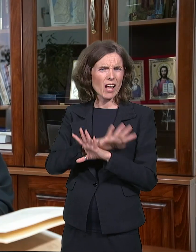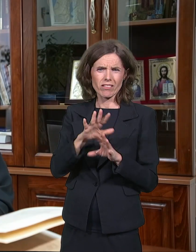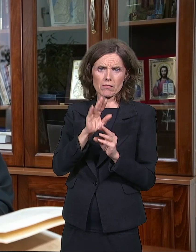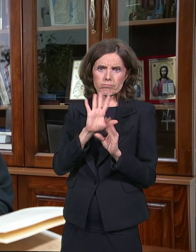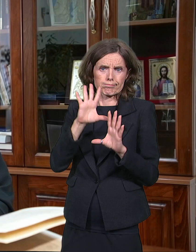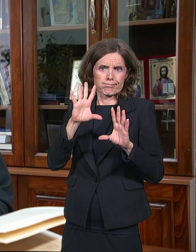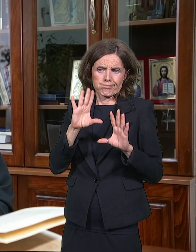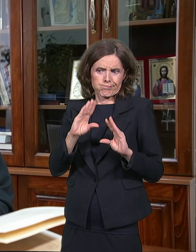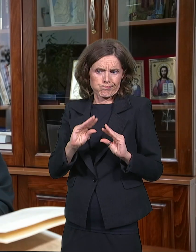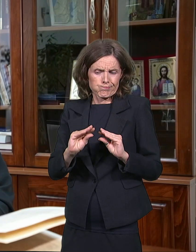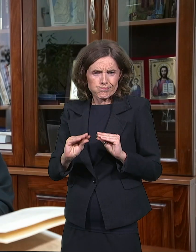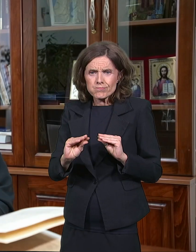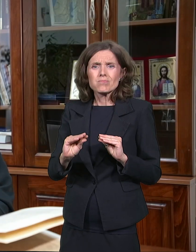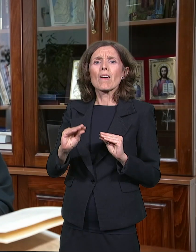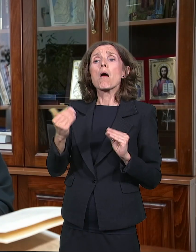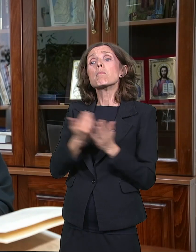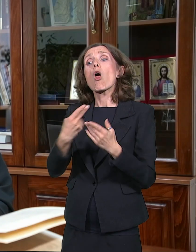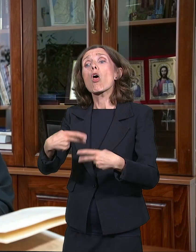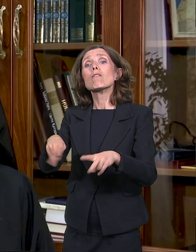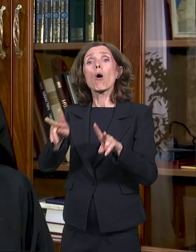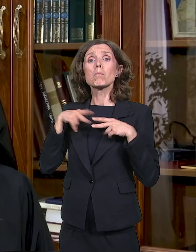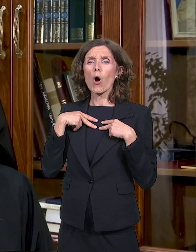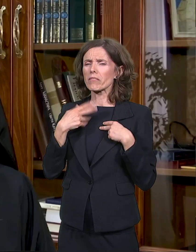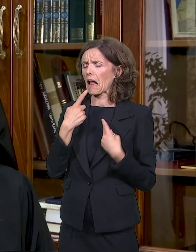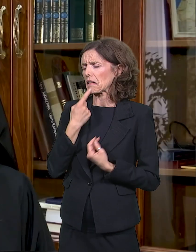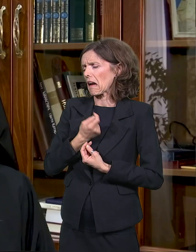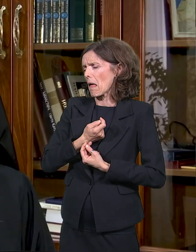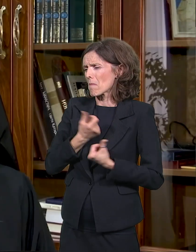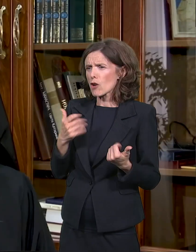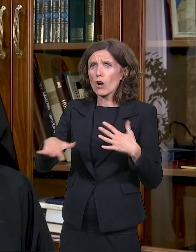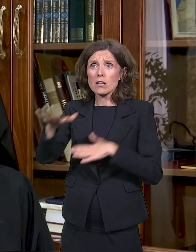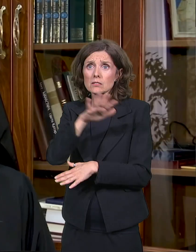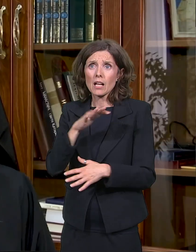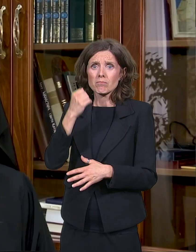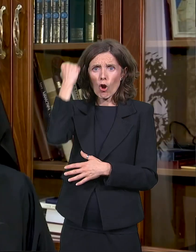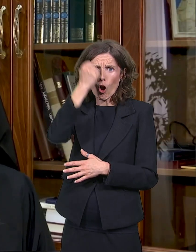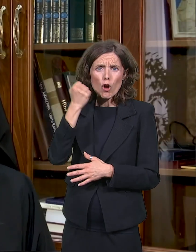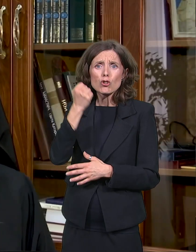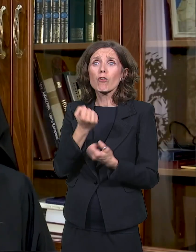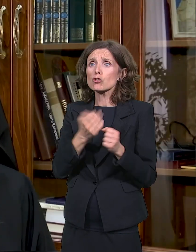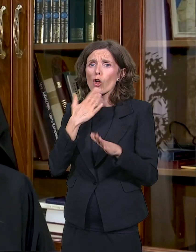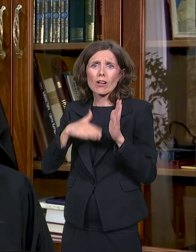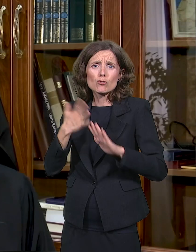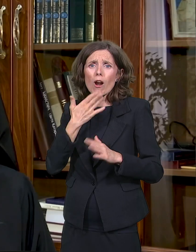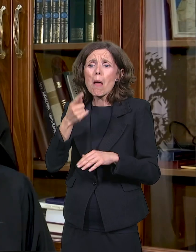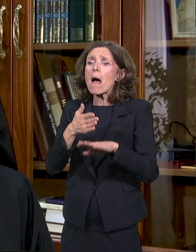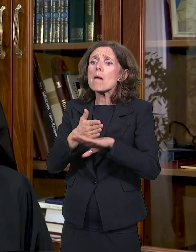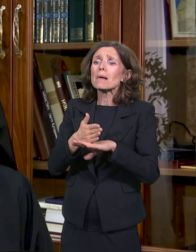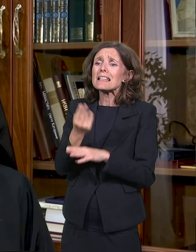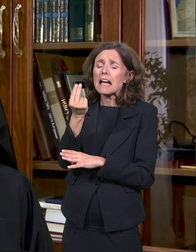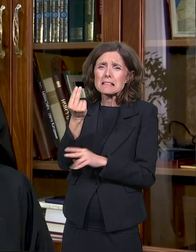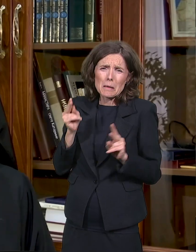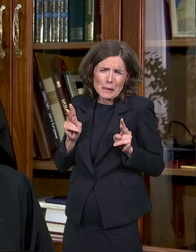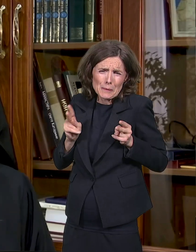kada smo izgubili svaku slobodu i kada u gradu je bilo samo na desetinu srba